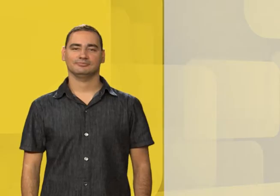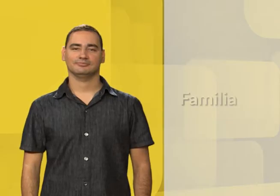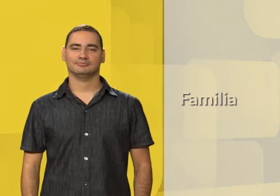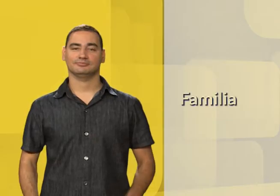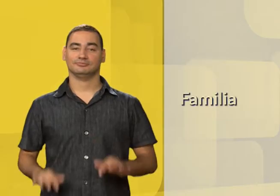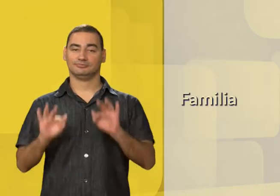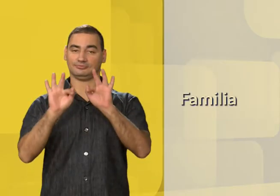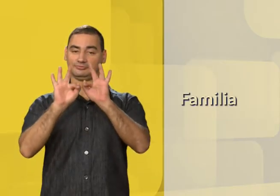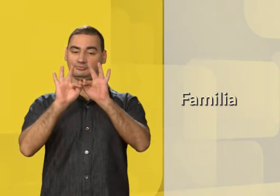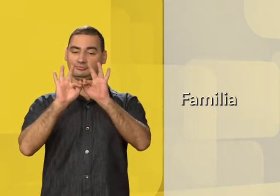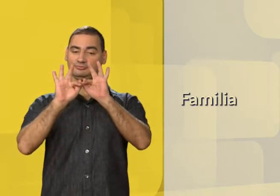Família